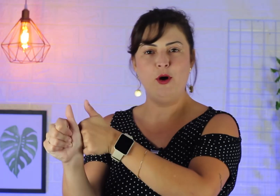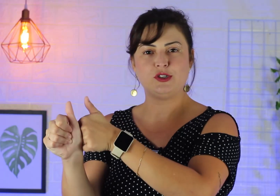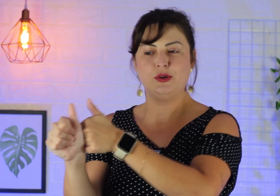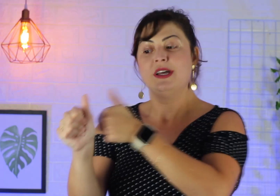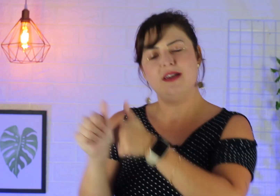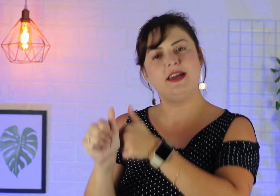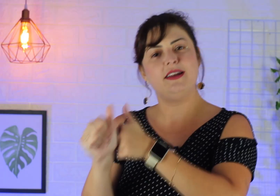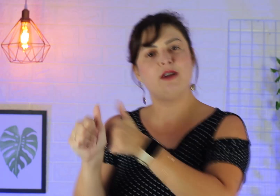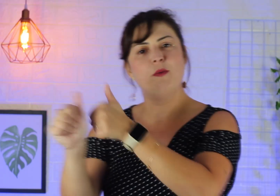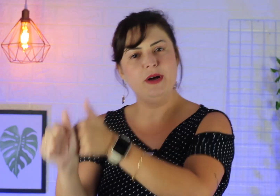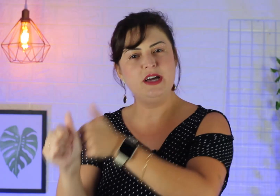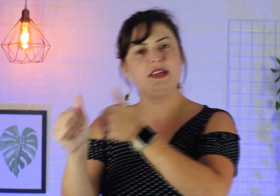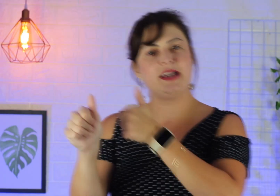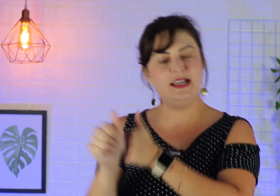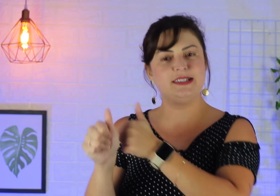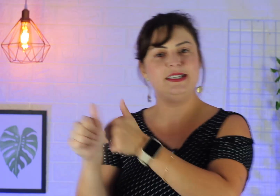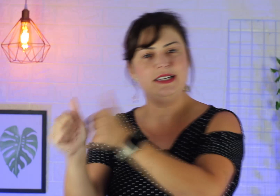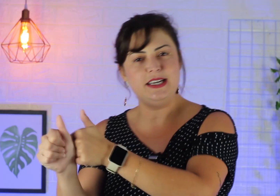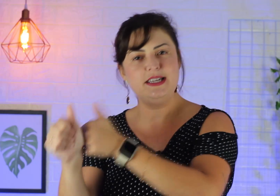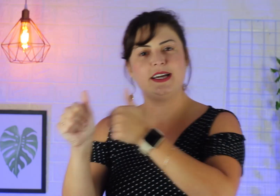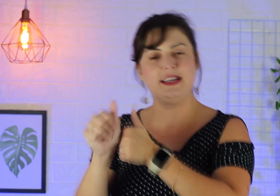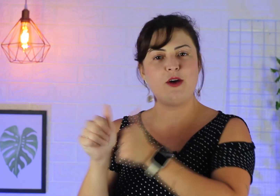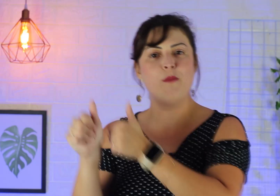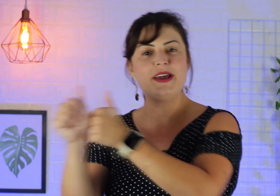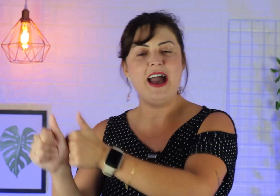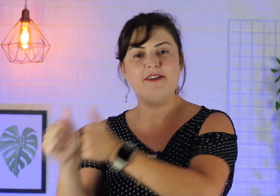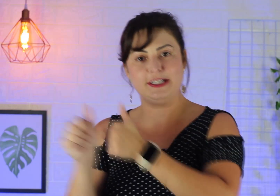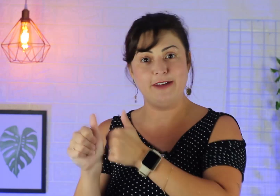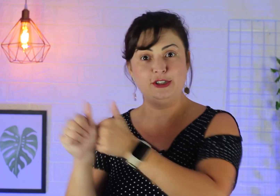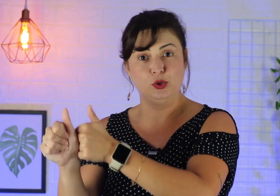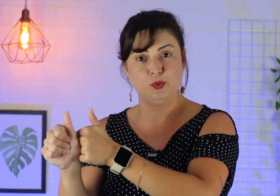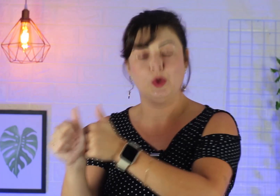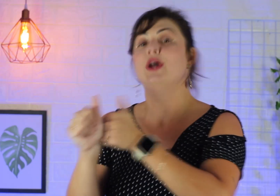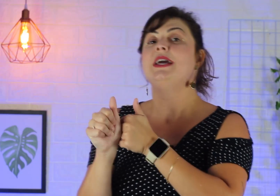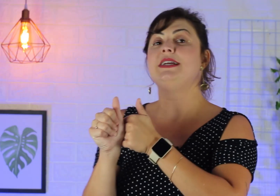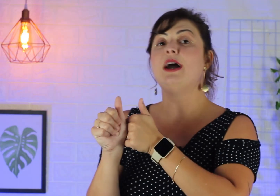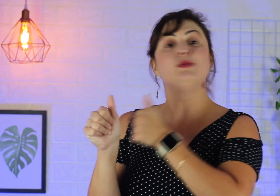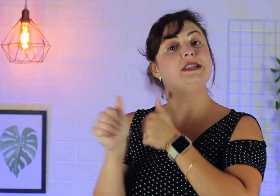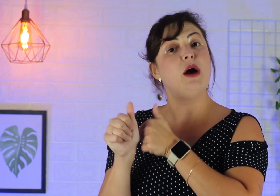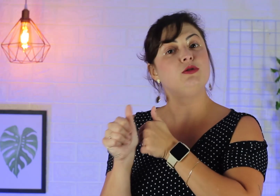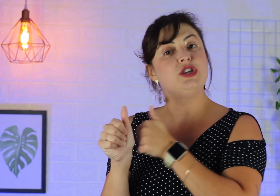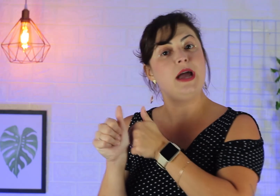Apóstolo. Que é aquele que acompanha, aquele que seguia, aquele que acompanhava, que tava junto. Então, o sinal de